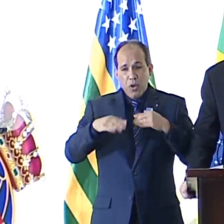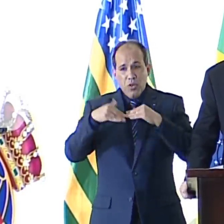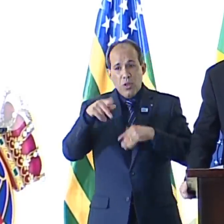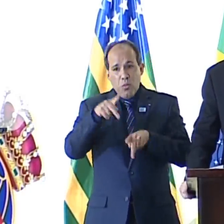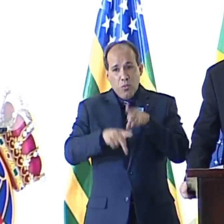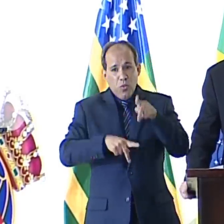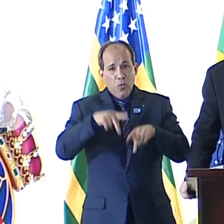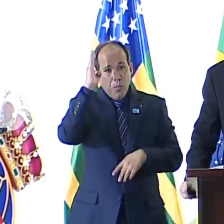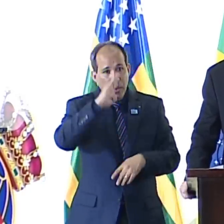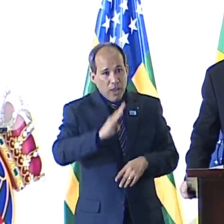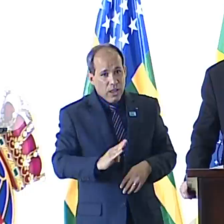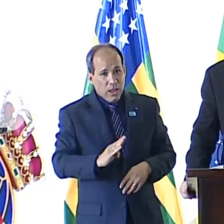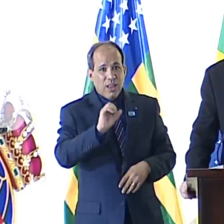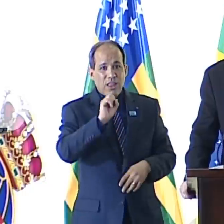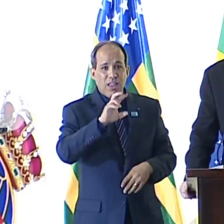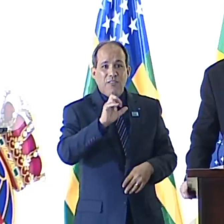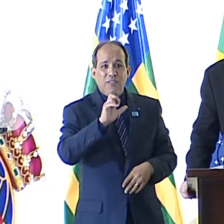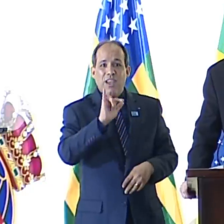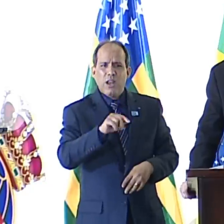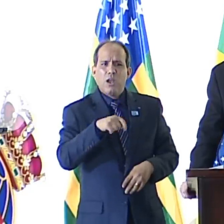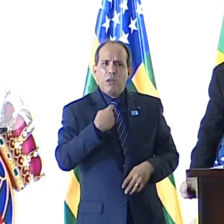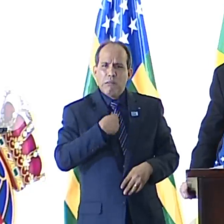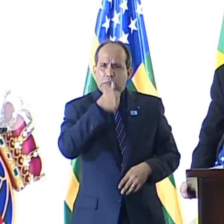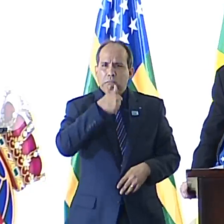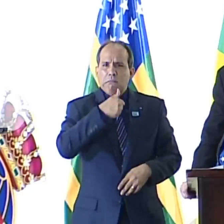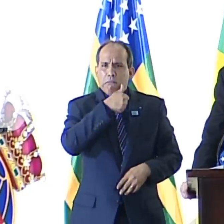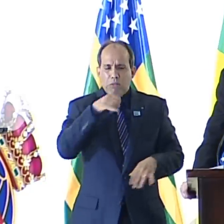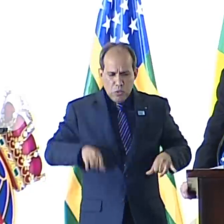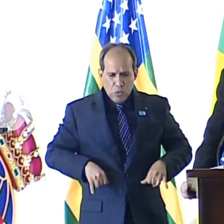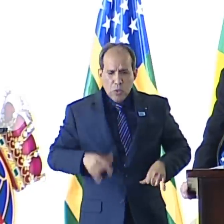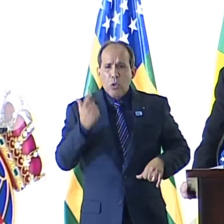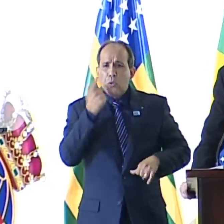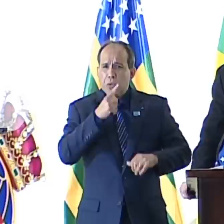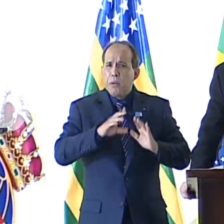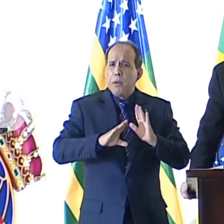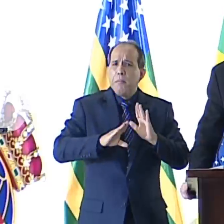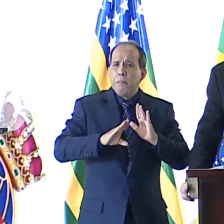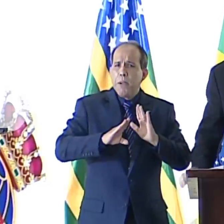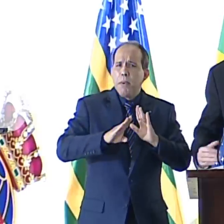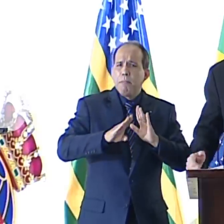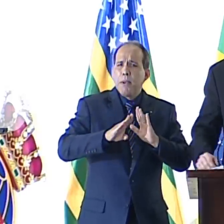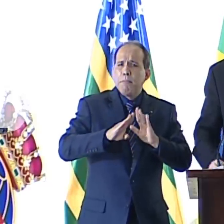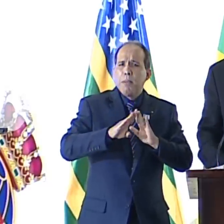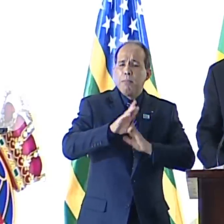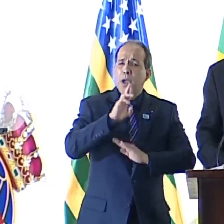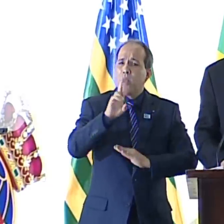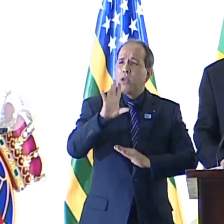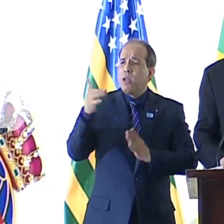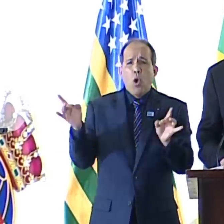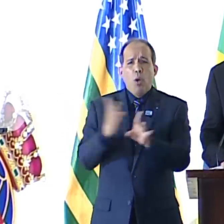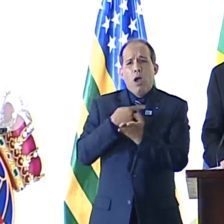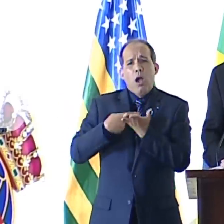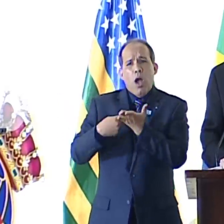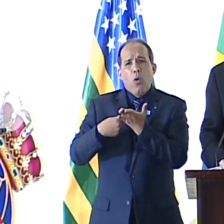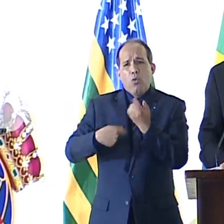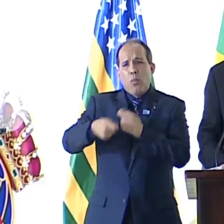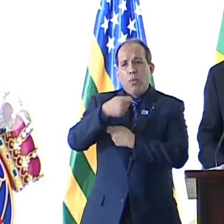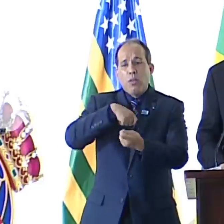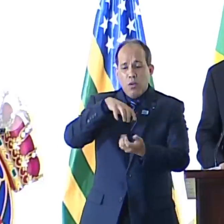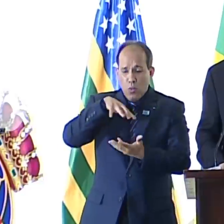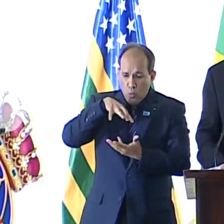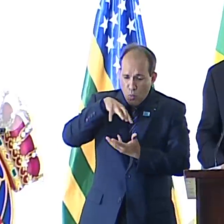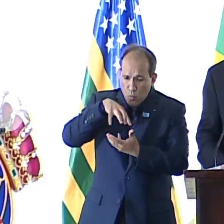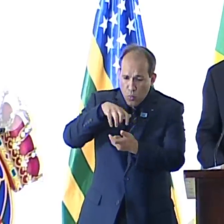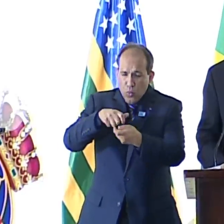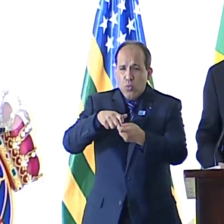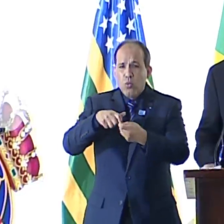esta política externa severina, digamos assim, tem conseguido resultados. Concluímos acordos comerciais com as maiores economias do mundo, como a União